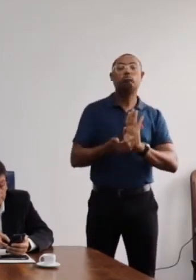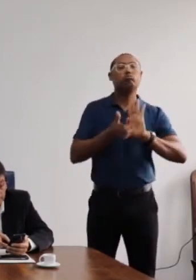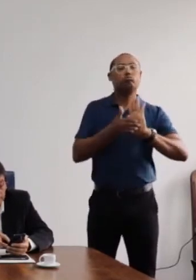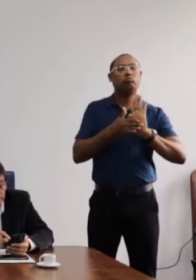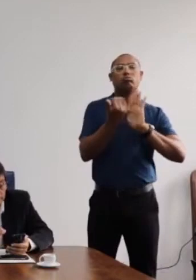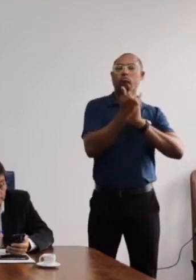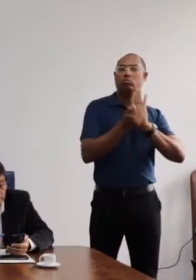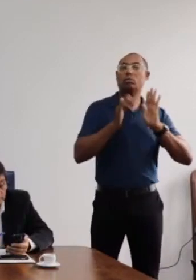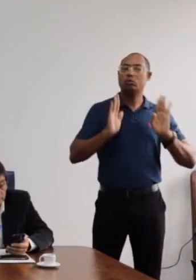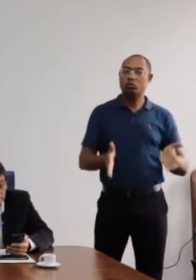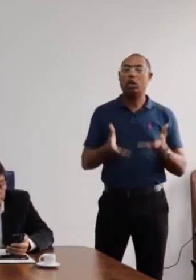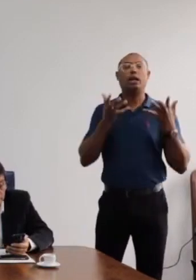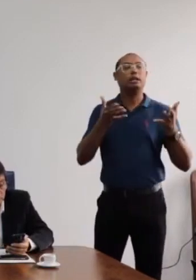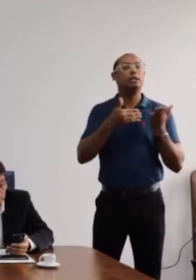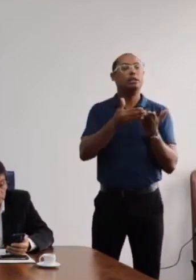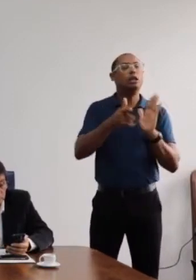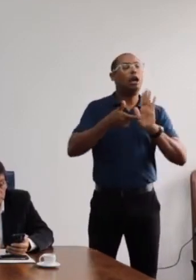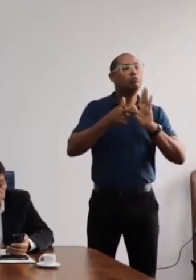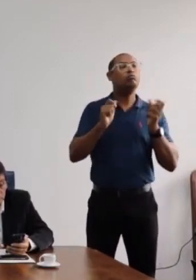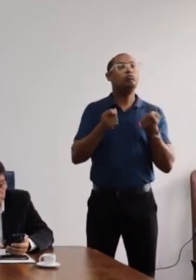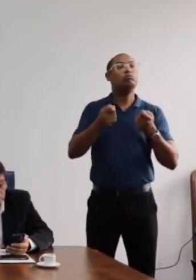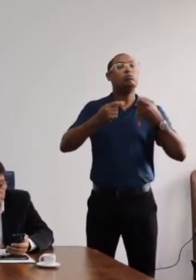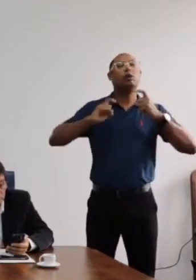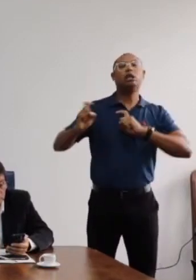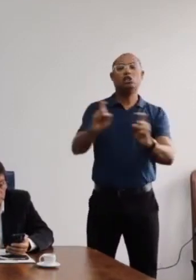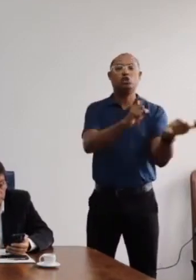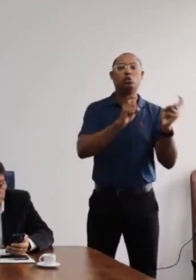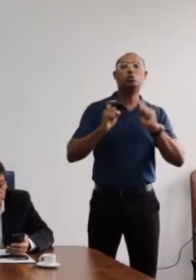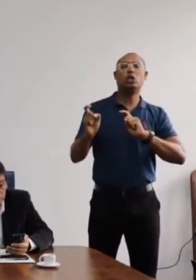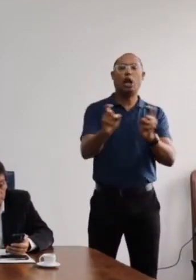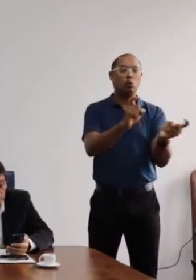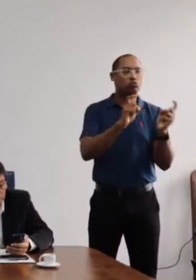pauta, gostaria de colocá-la em discussão.